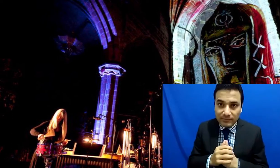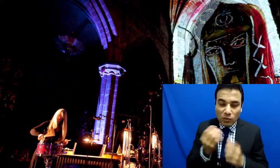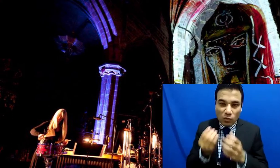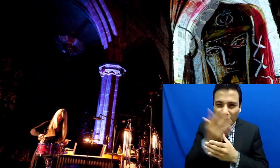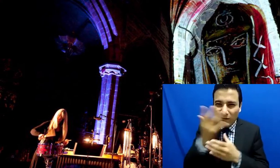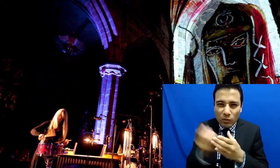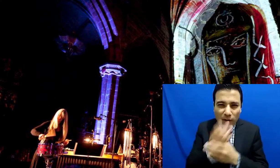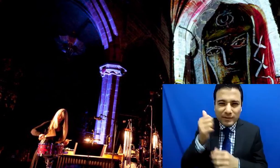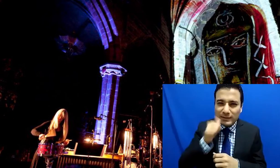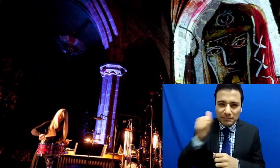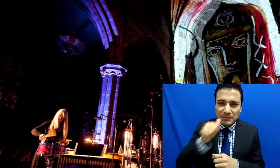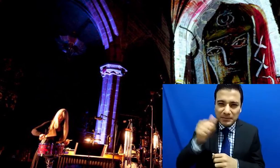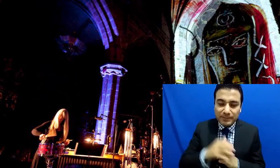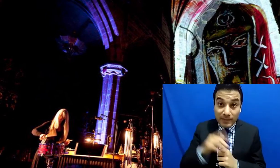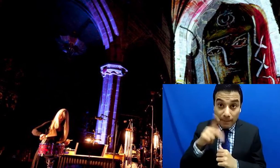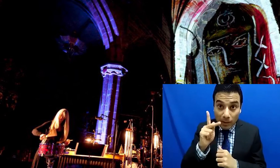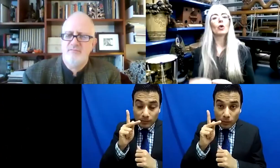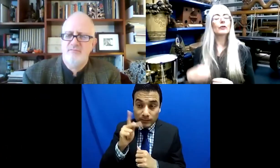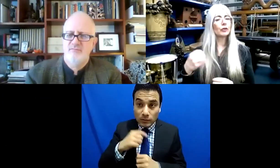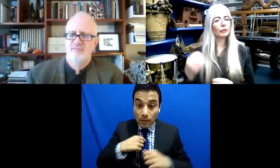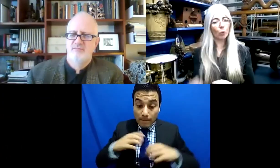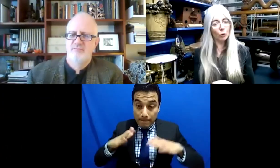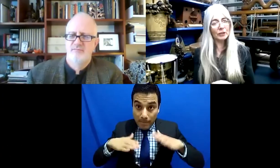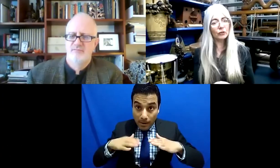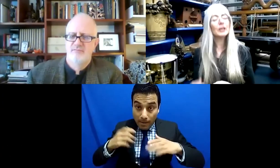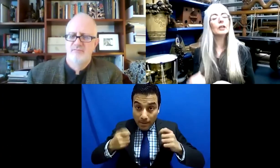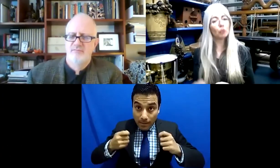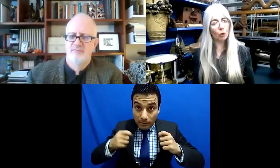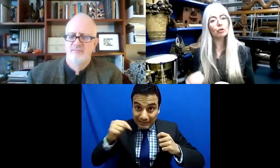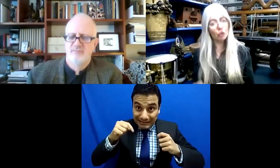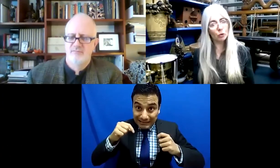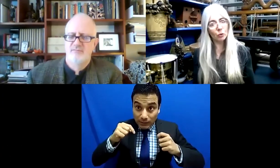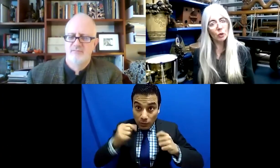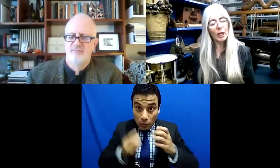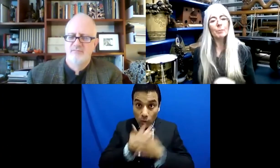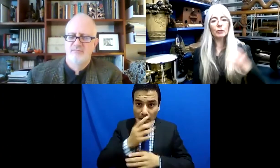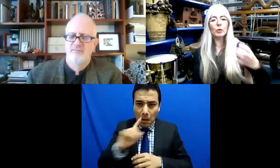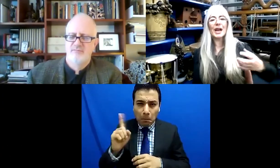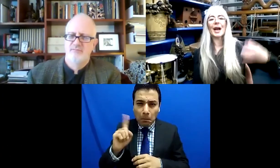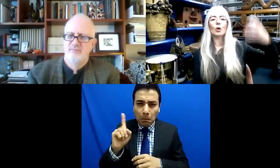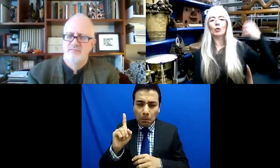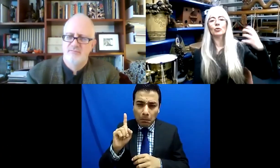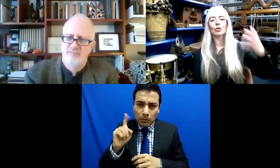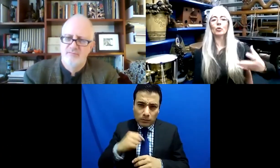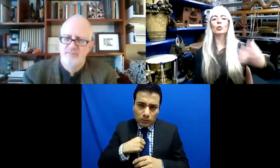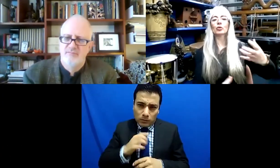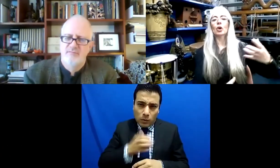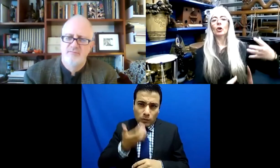la ejecución no es nueva. La idea de estar frente a una orquesta o un